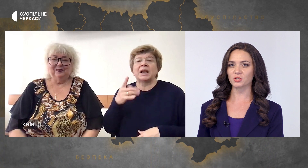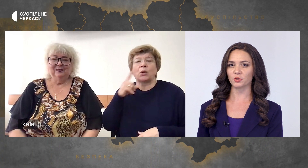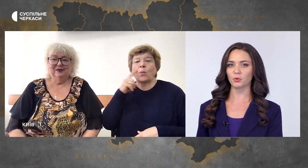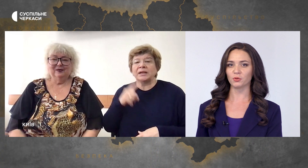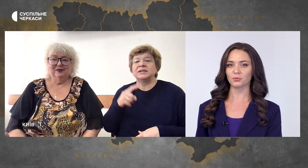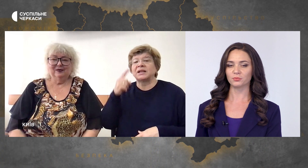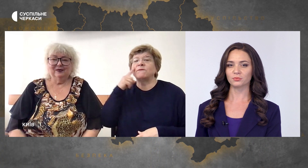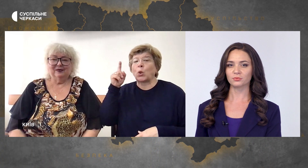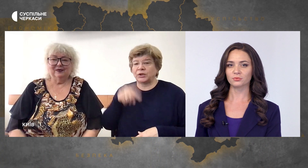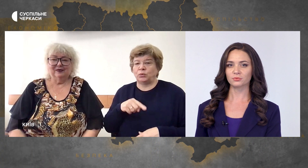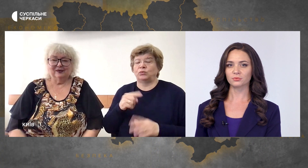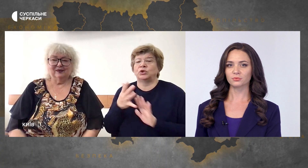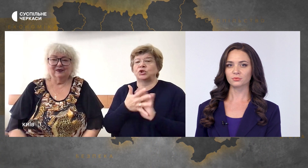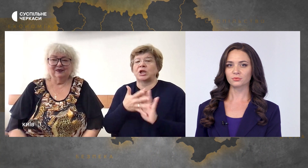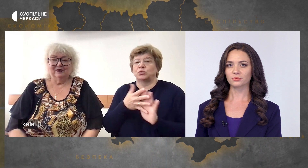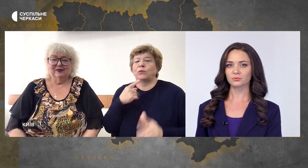володіють жестовою мовою?